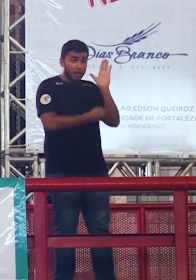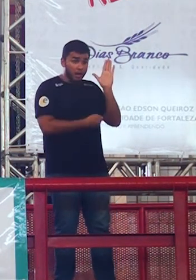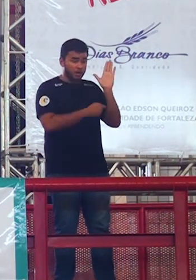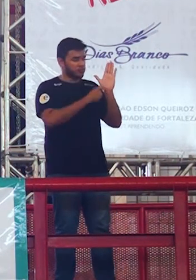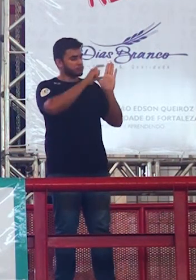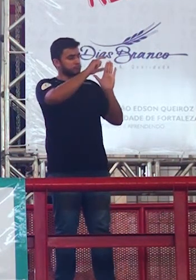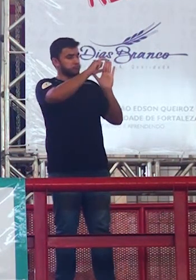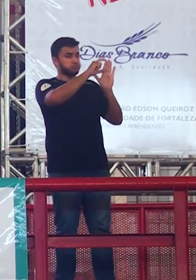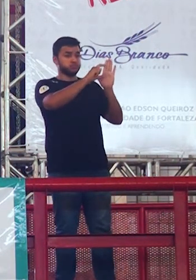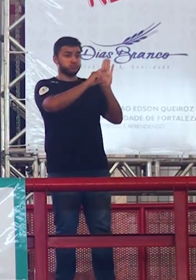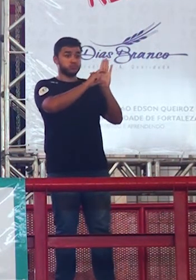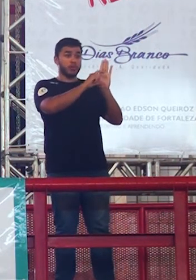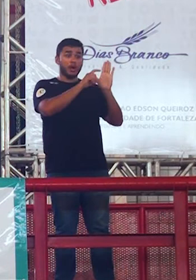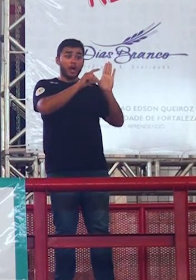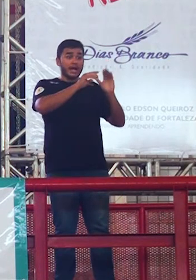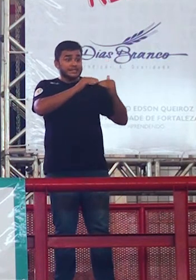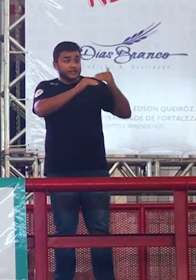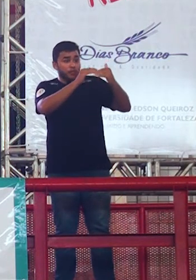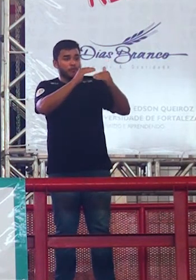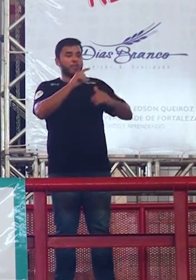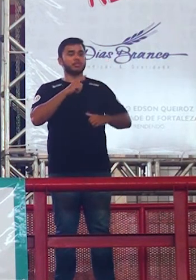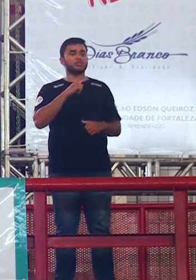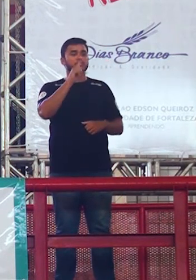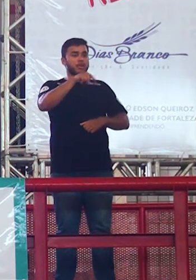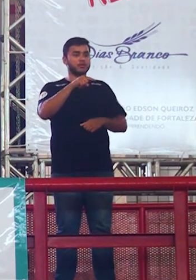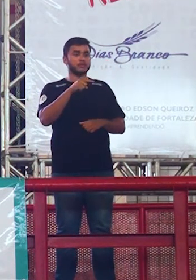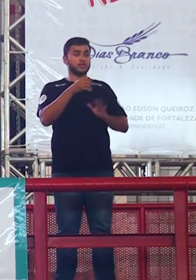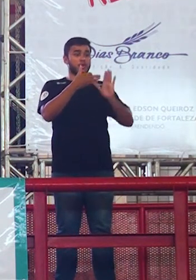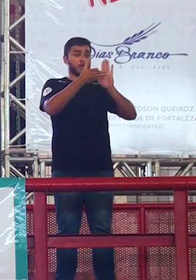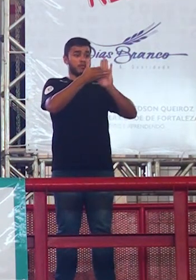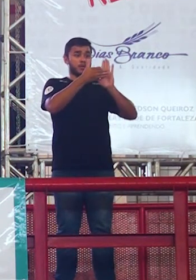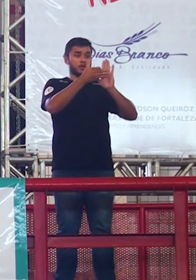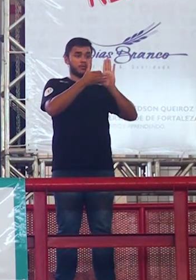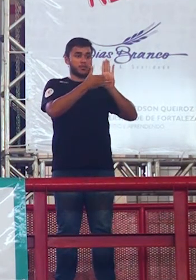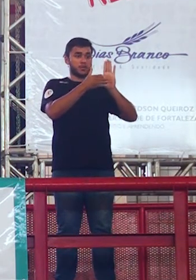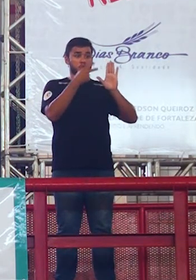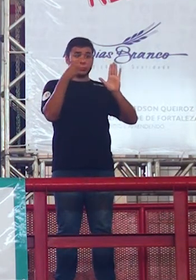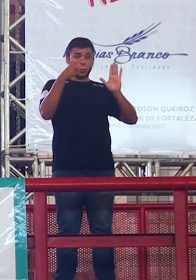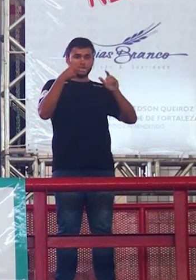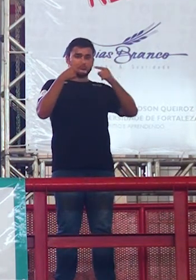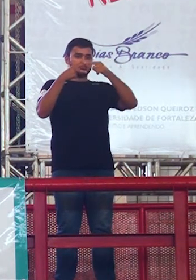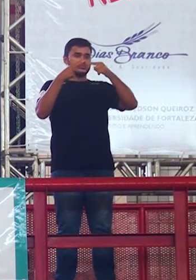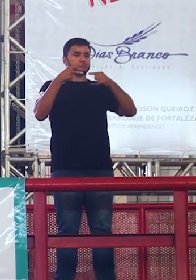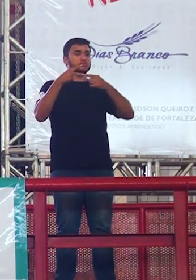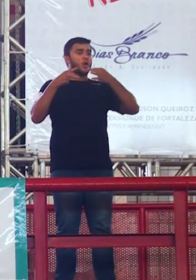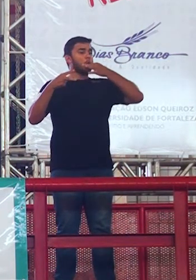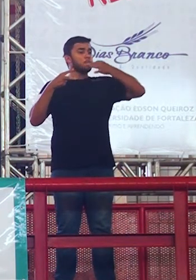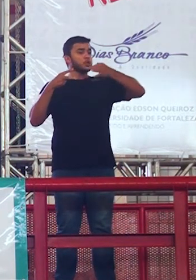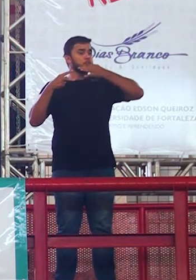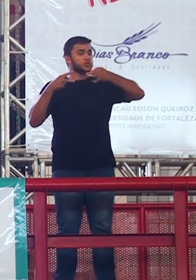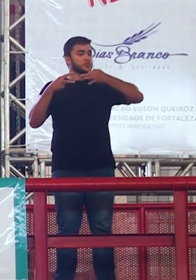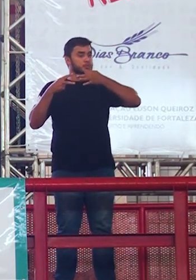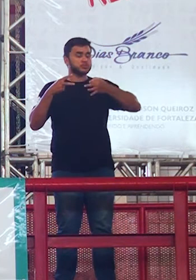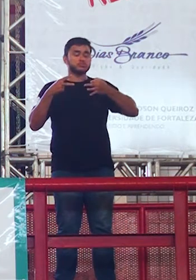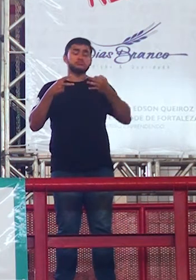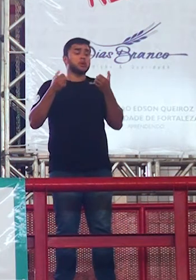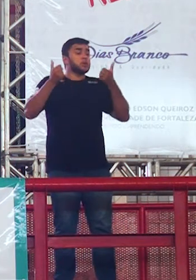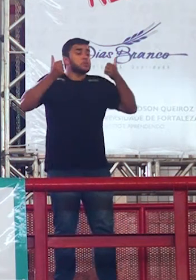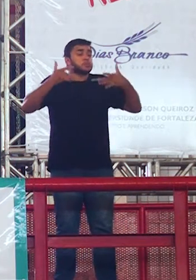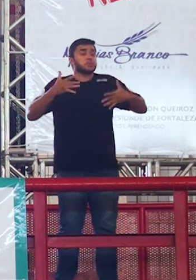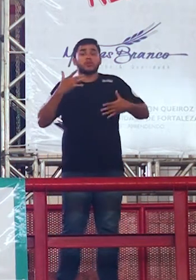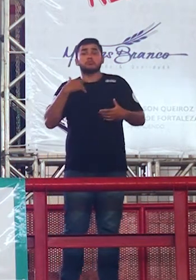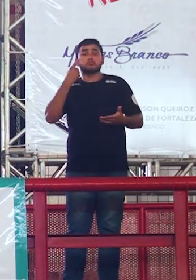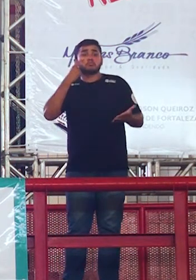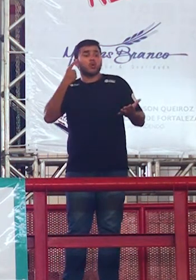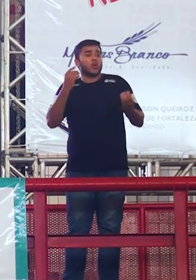argumentos um em cada parágrafo e explique brevemente defendendo o seu